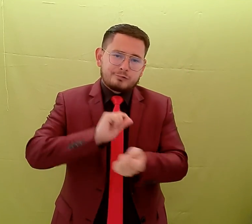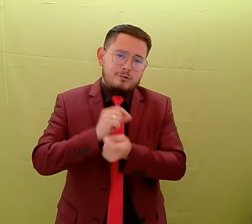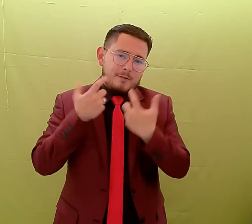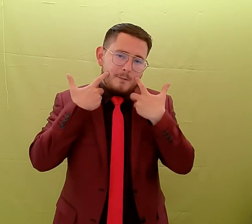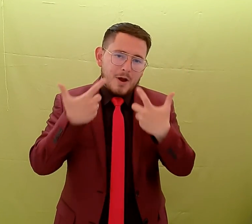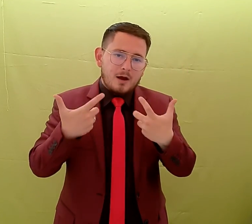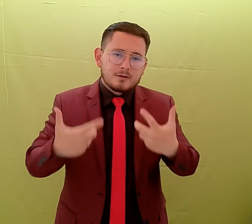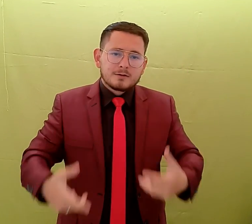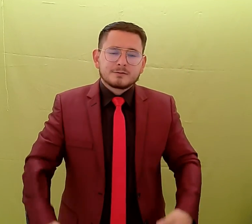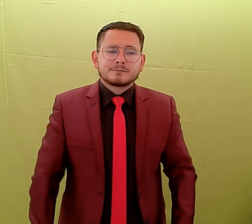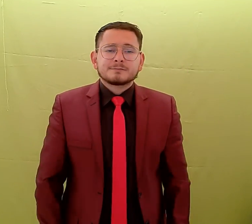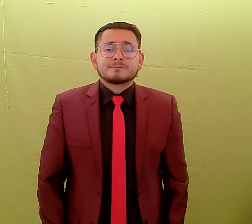Gracias por ver el video.